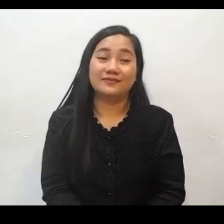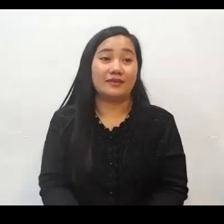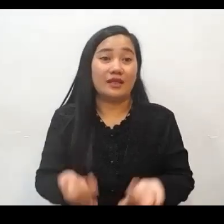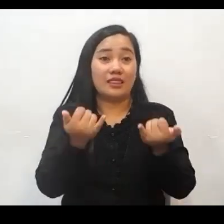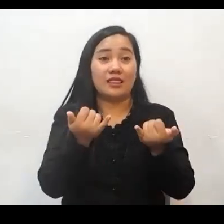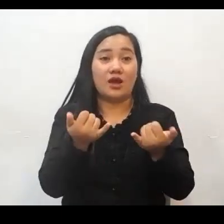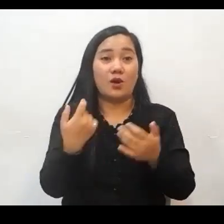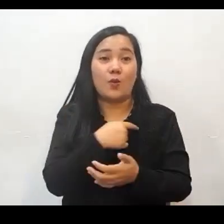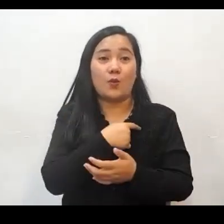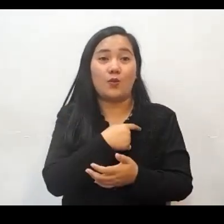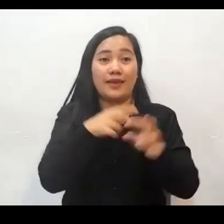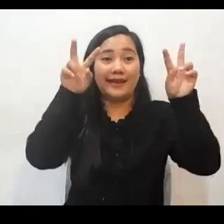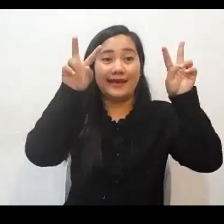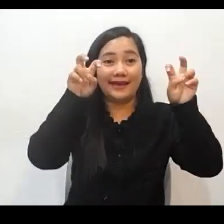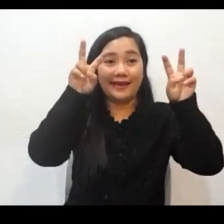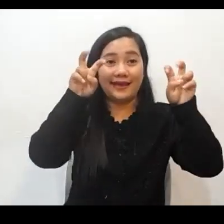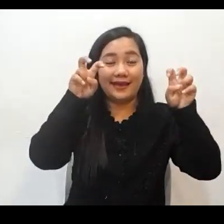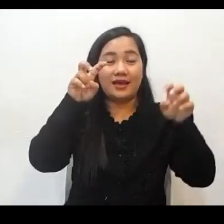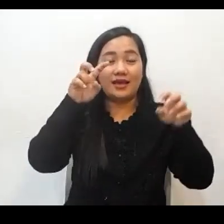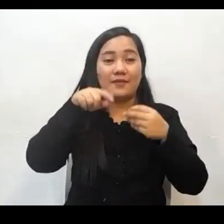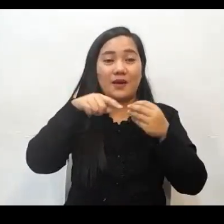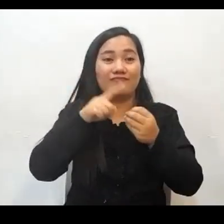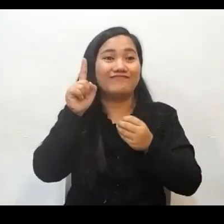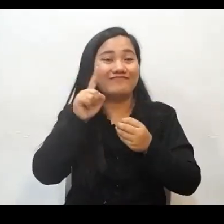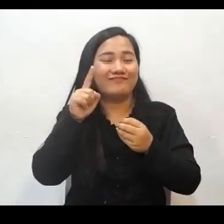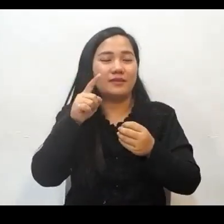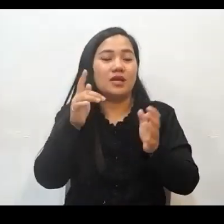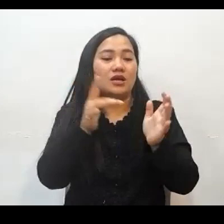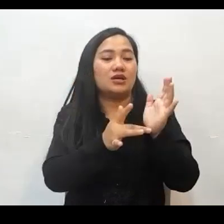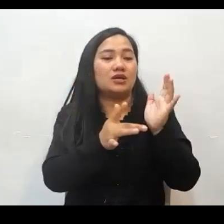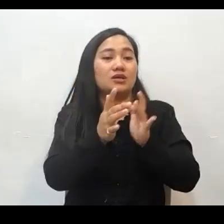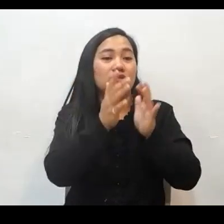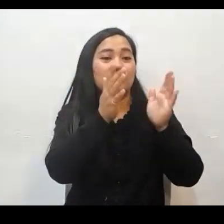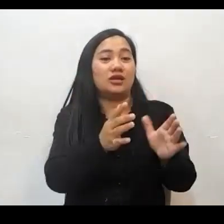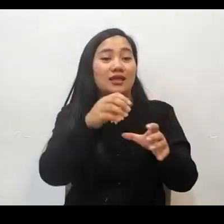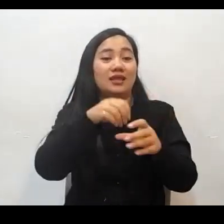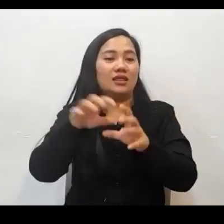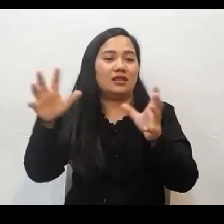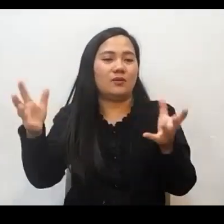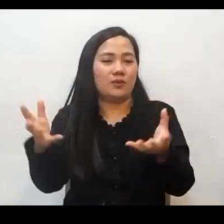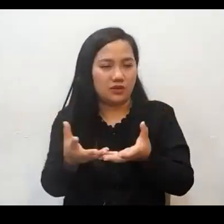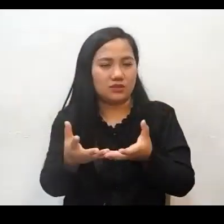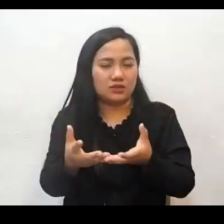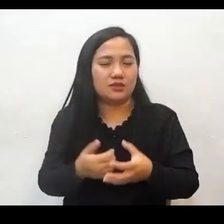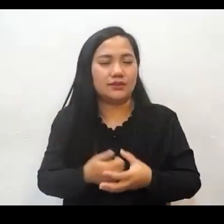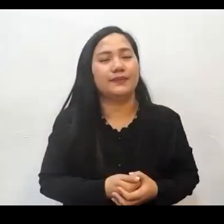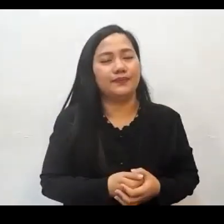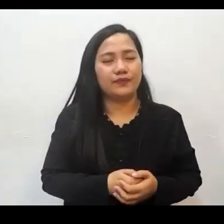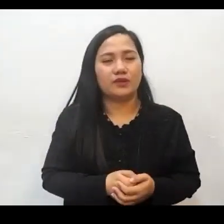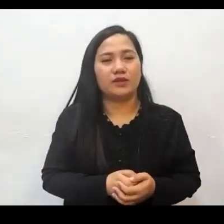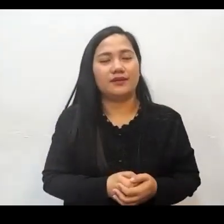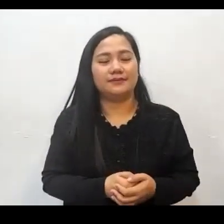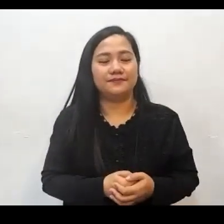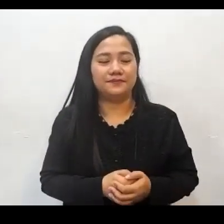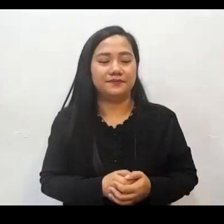Kaya sa araw na ito, pag-aaralan po natin yung Kristiyano na nasa sanlibutan. Let's look at Isaiah 6, verse 8. Tignan po natin